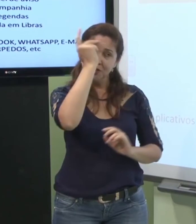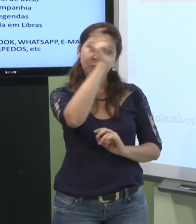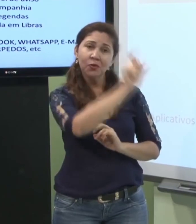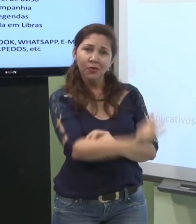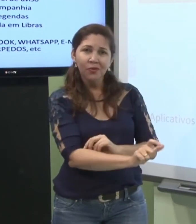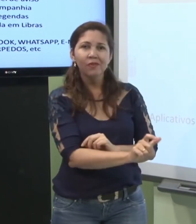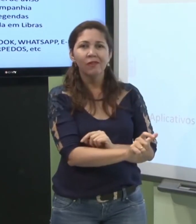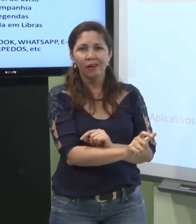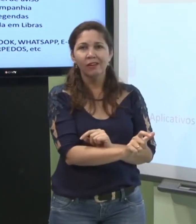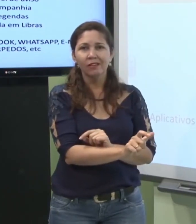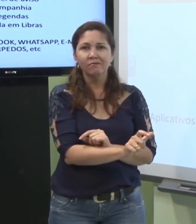atendê-lo.